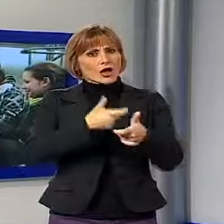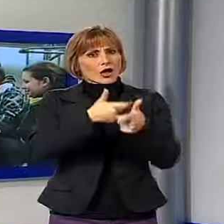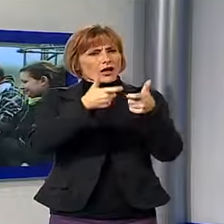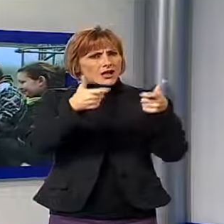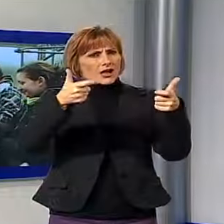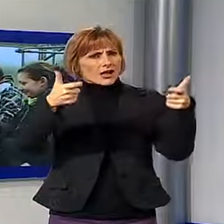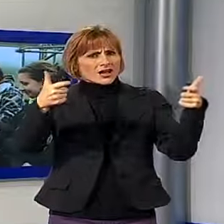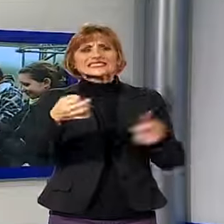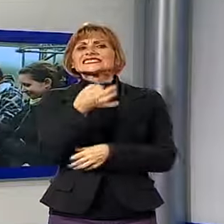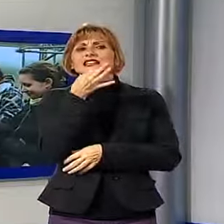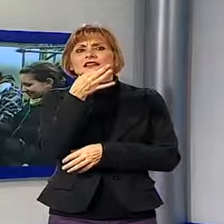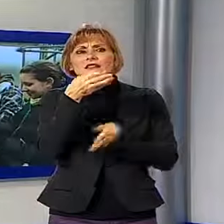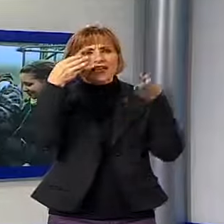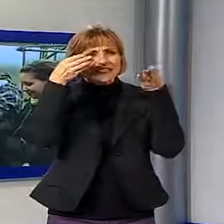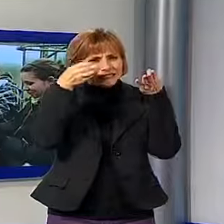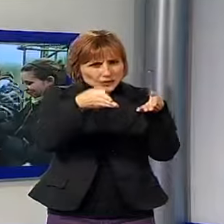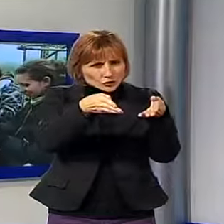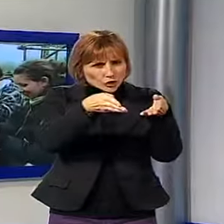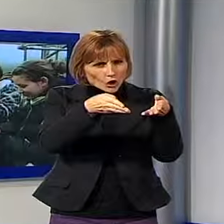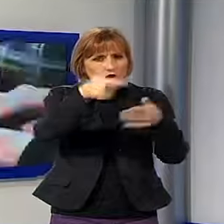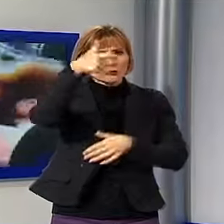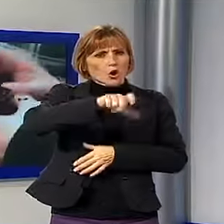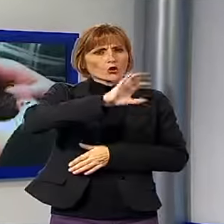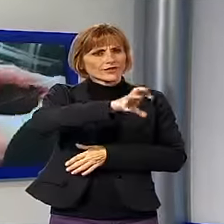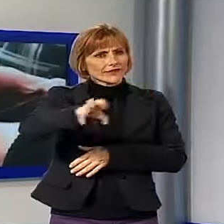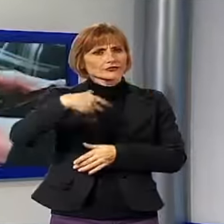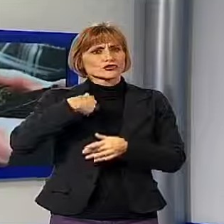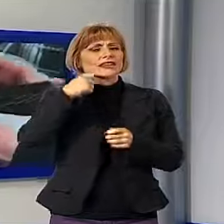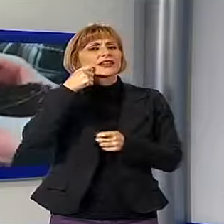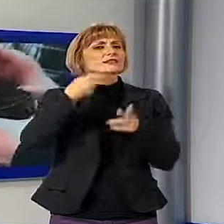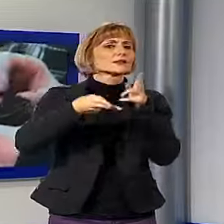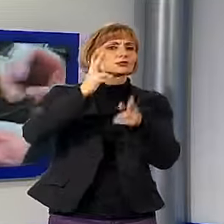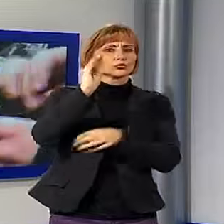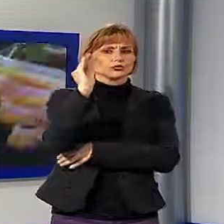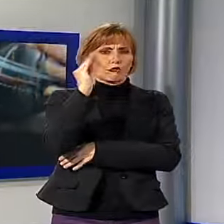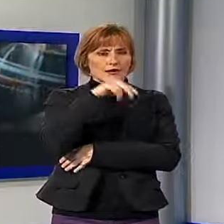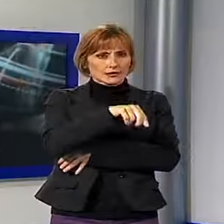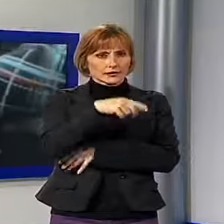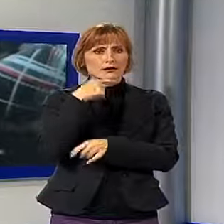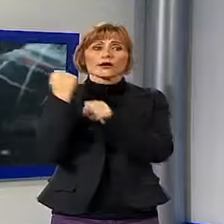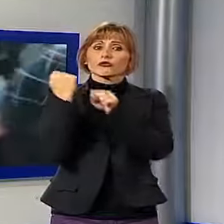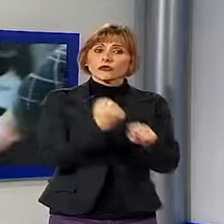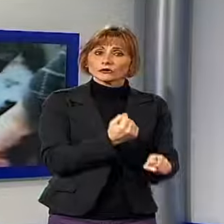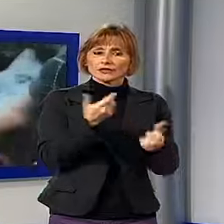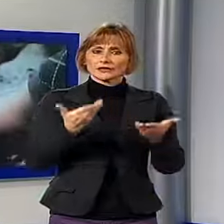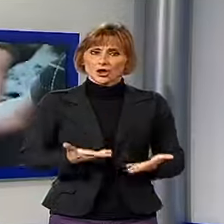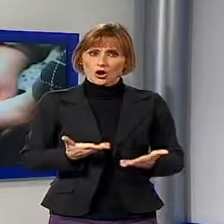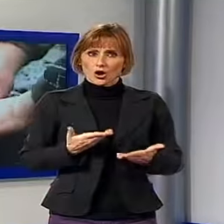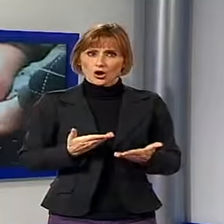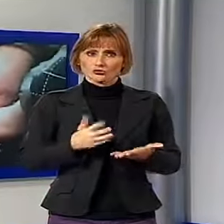sintomo che il settore per vari motivi interessa sempre più giovani. Ecco perché è fondamentale a giorno d'oggi rivoluzionare lo studio